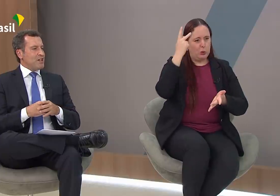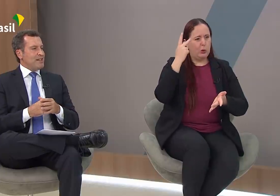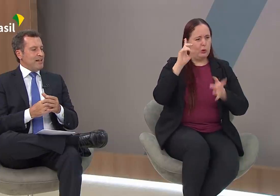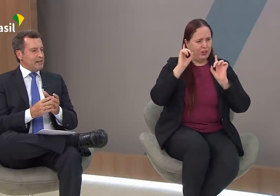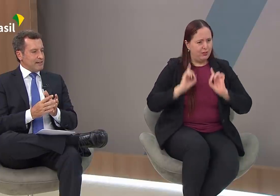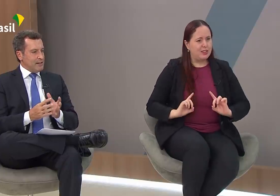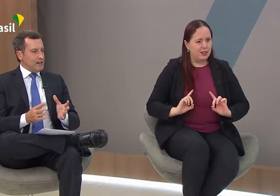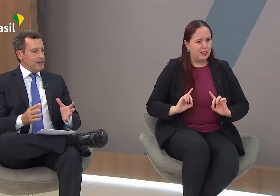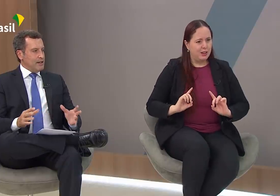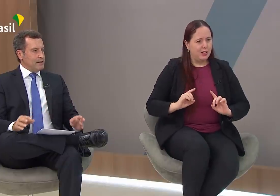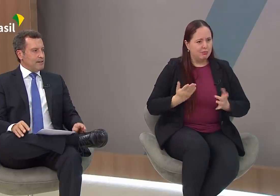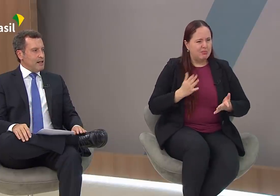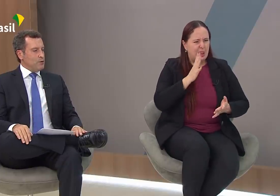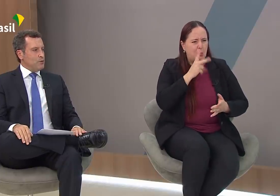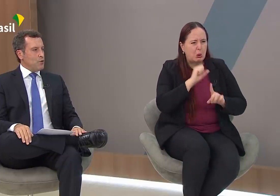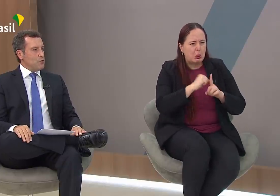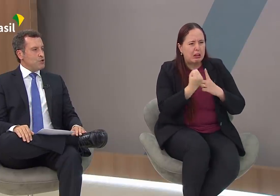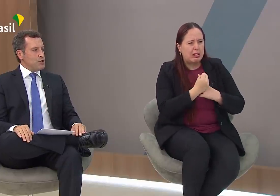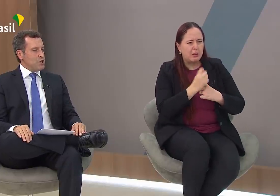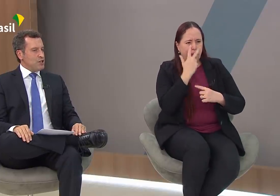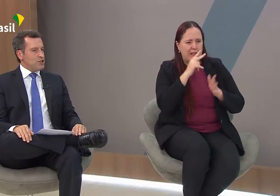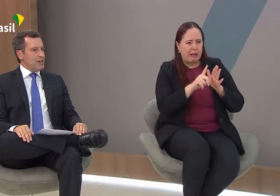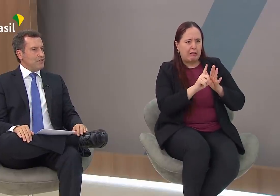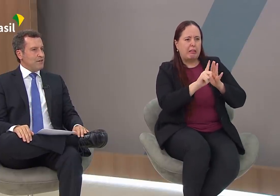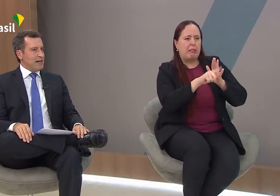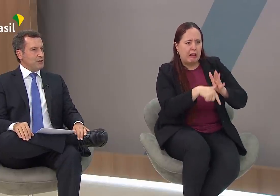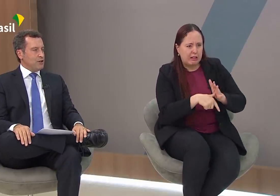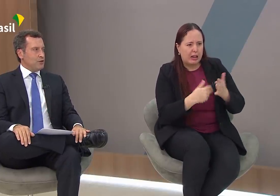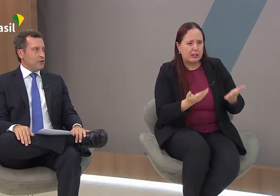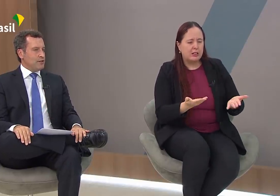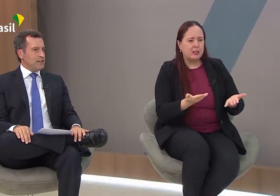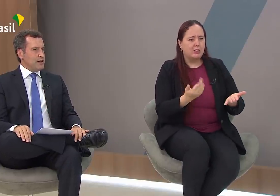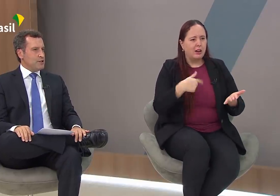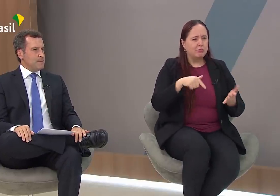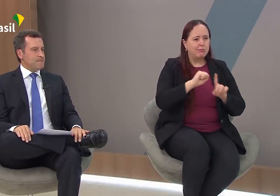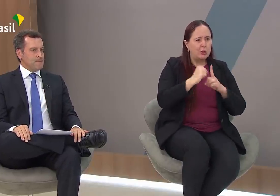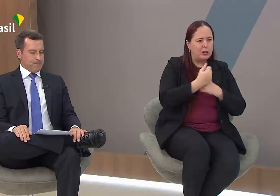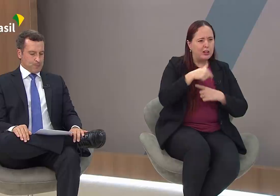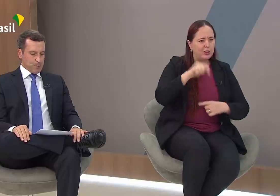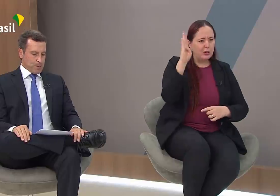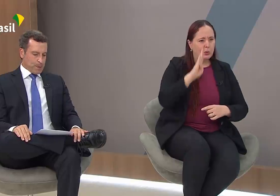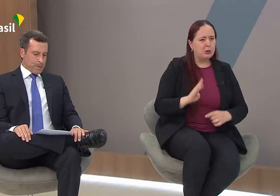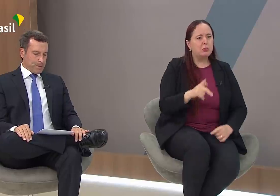pessoas, já que elas têm um contingente elevado na nossa sociedade?